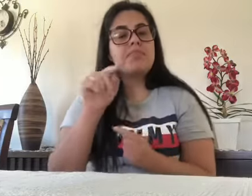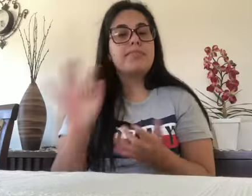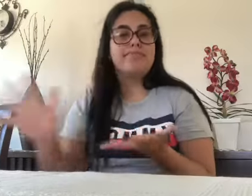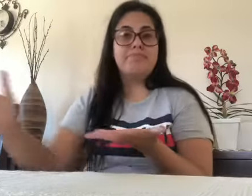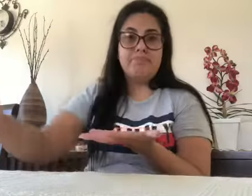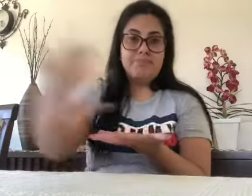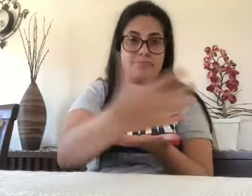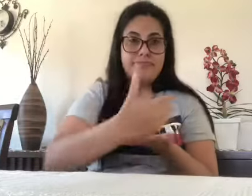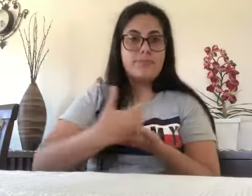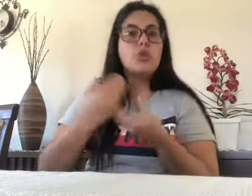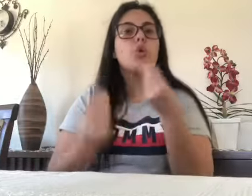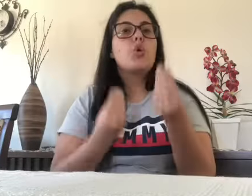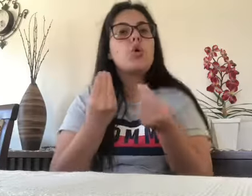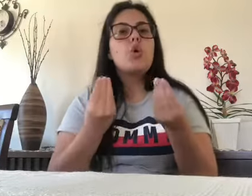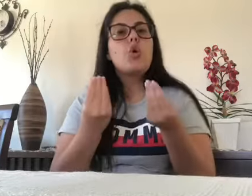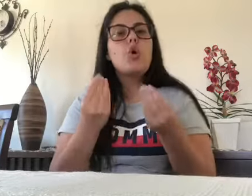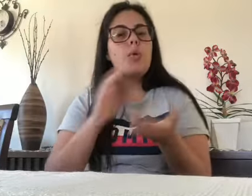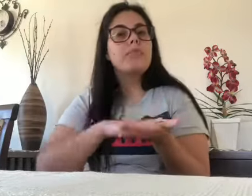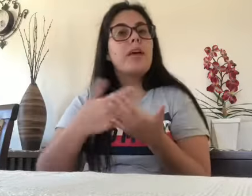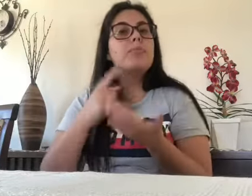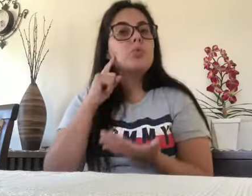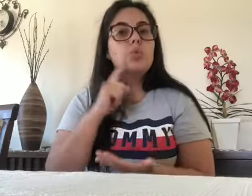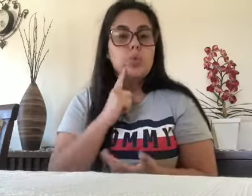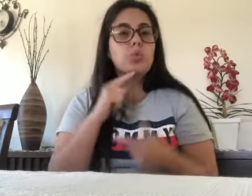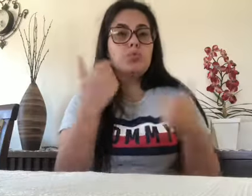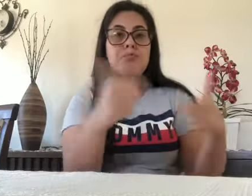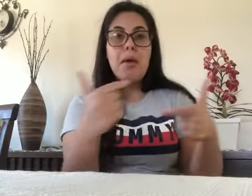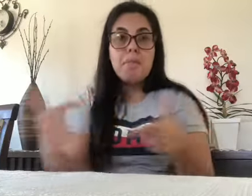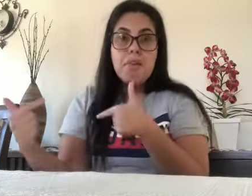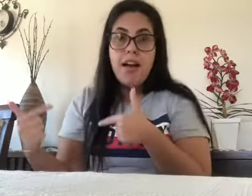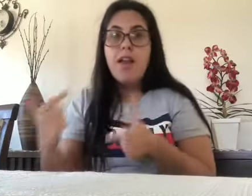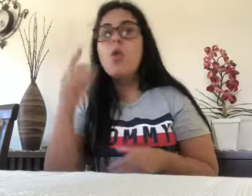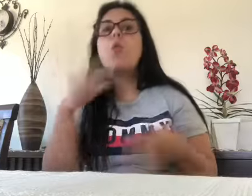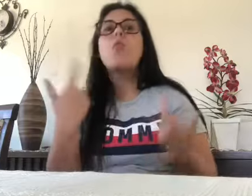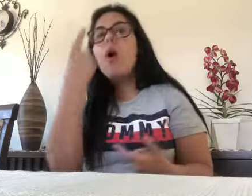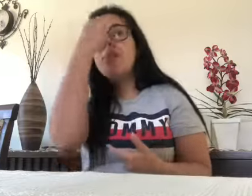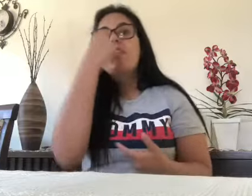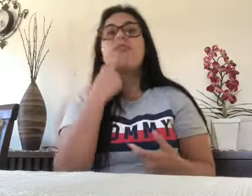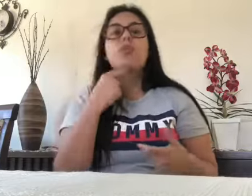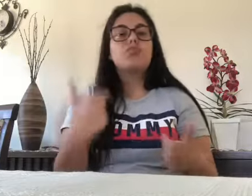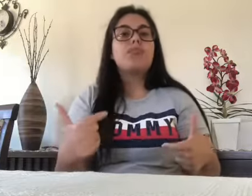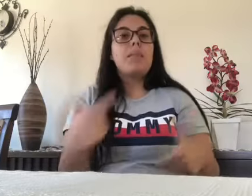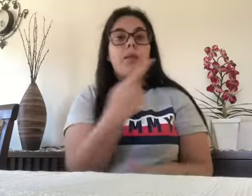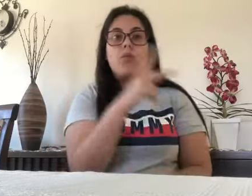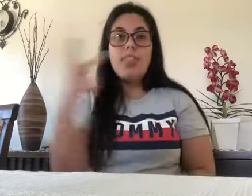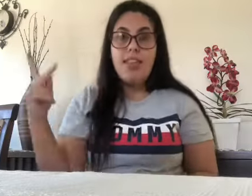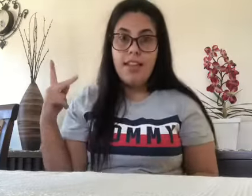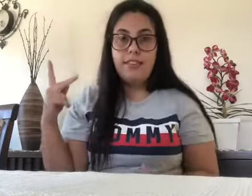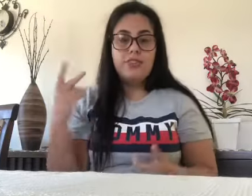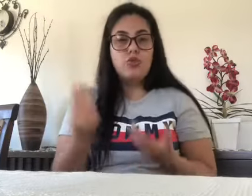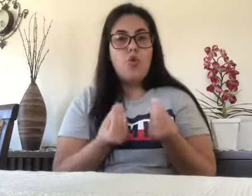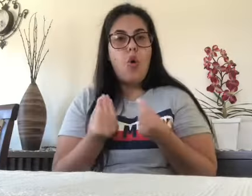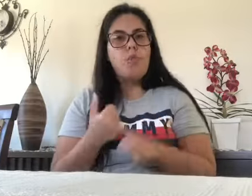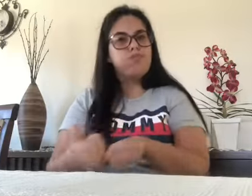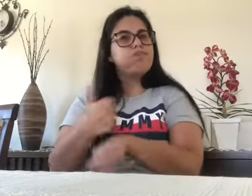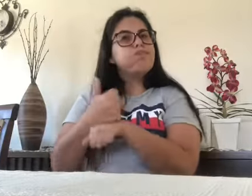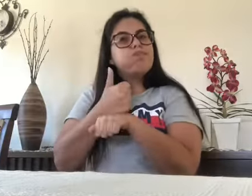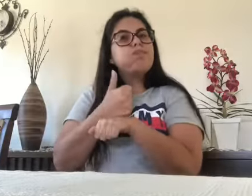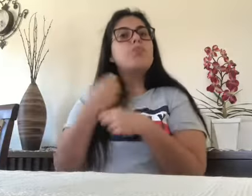Qual é o objetivo desse levantamento? Como é que o intérprete surdo trabalha? Qual o seu